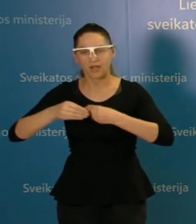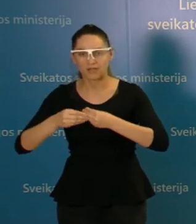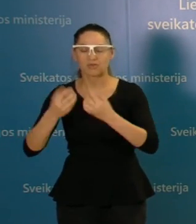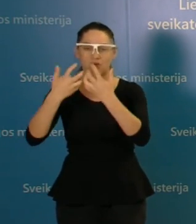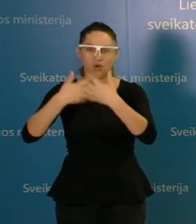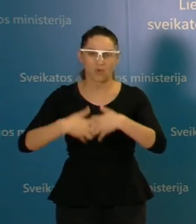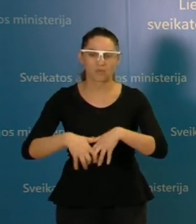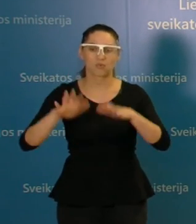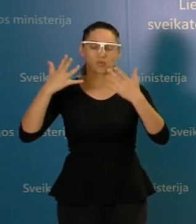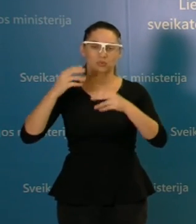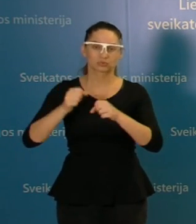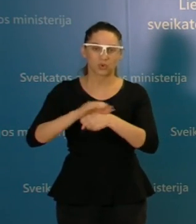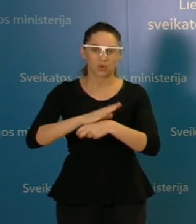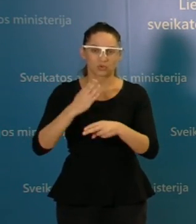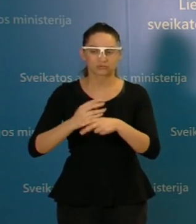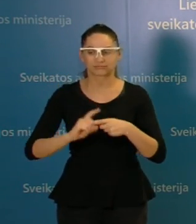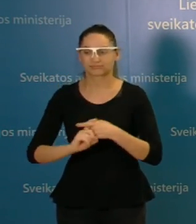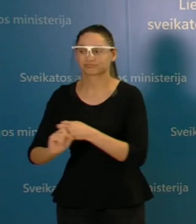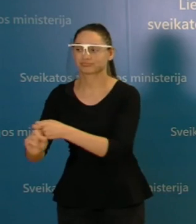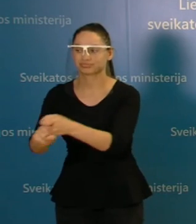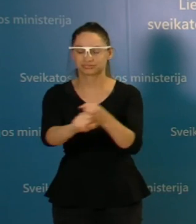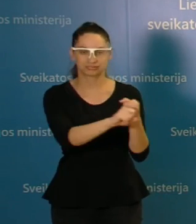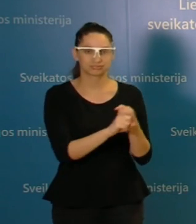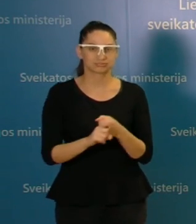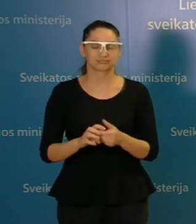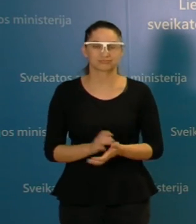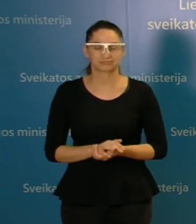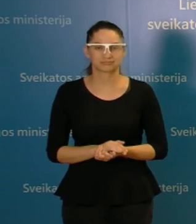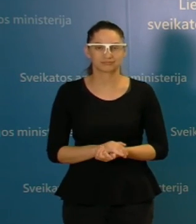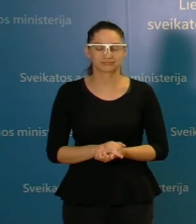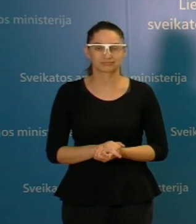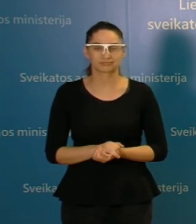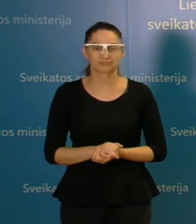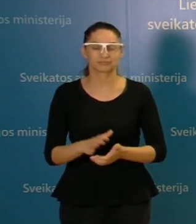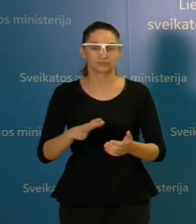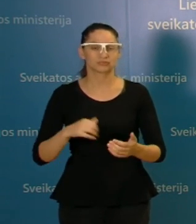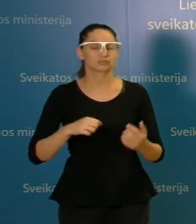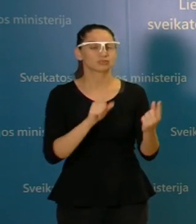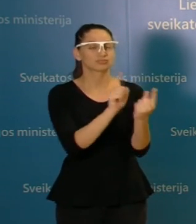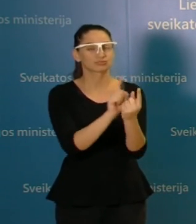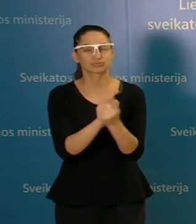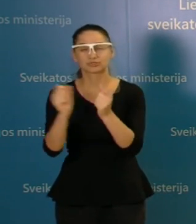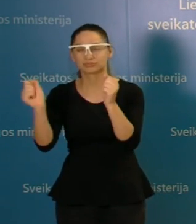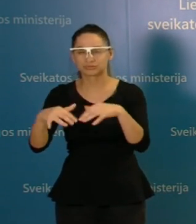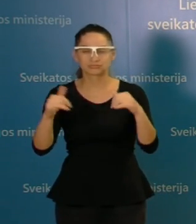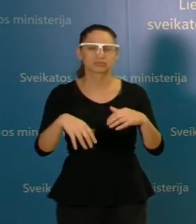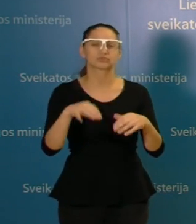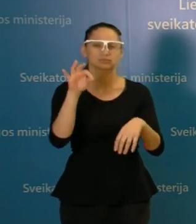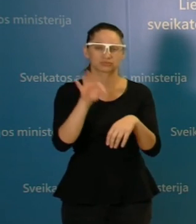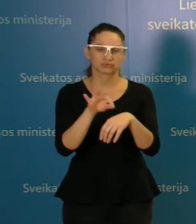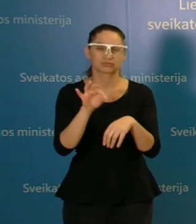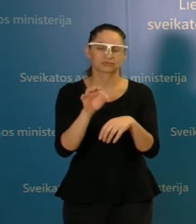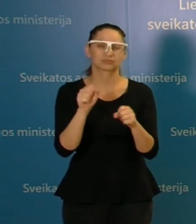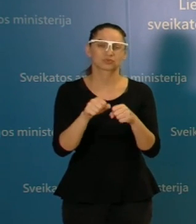dalykai. Kadangi tai vyko, lyga turėjo galimybę plisti ir net ir jai pradėjus